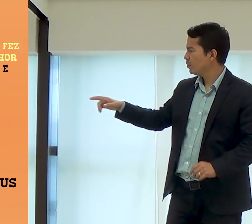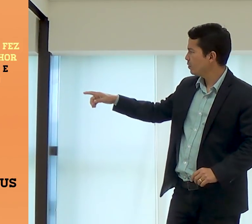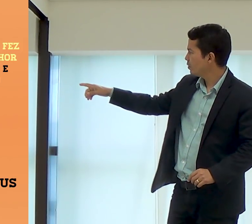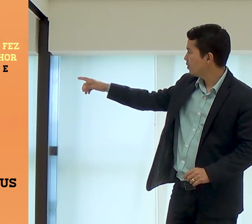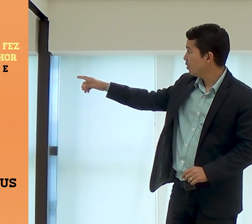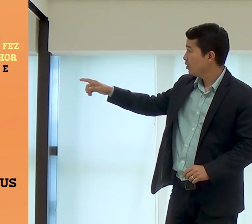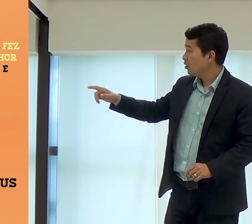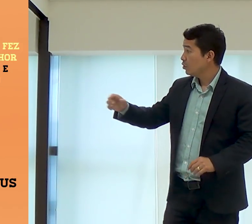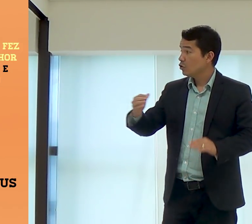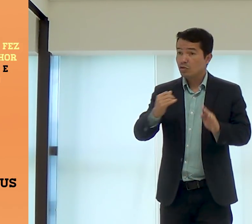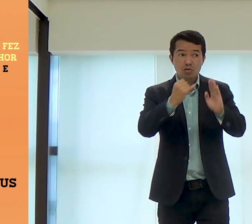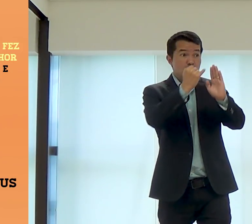vejam só ali,